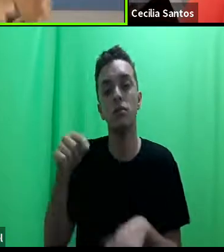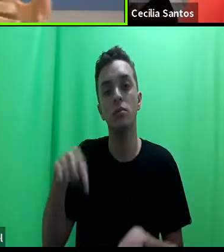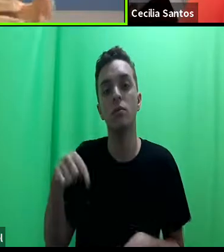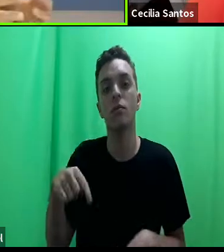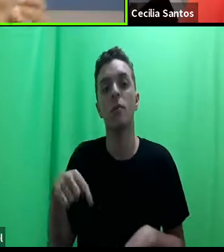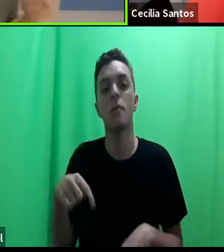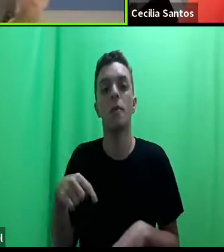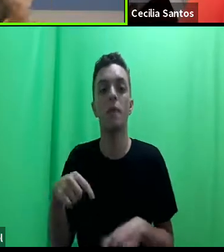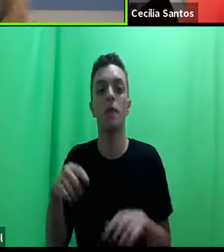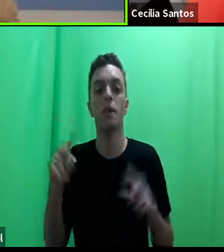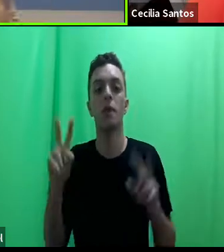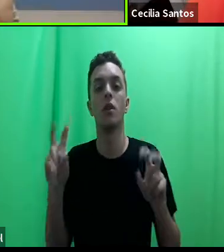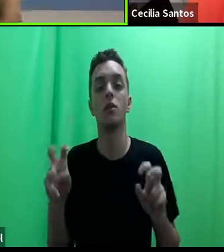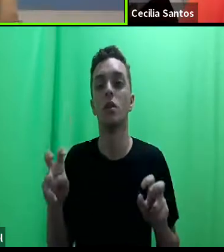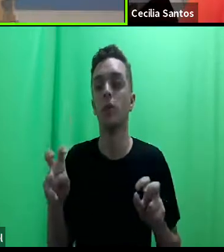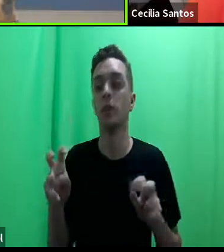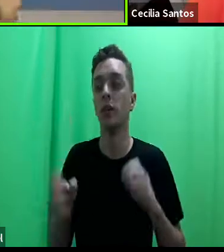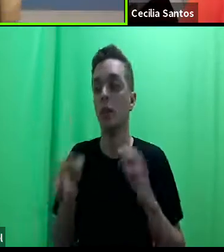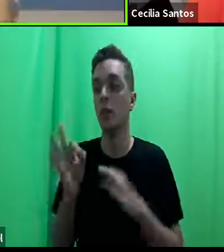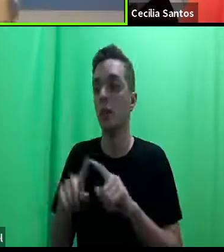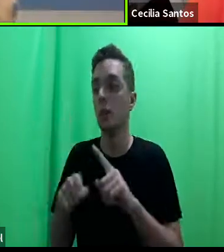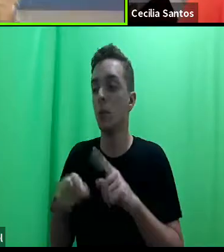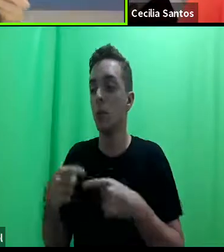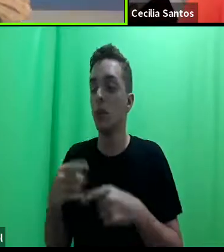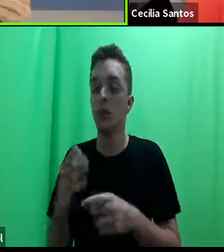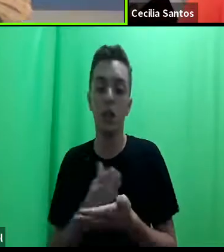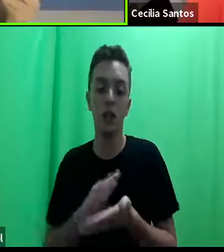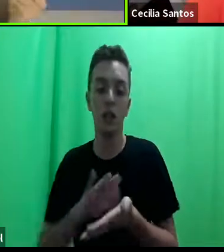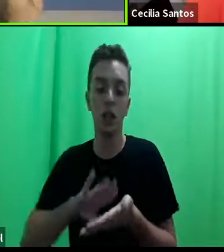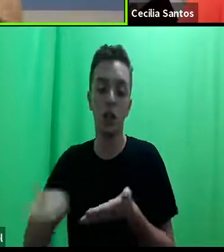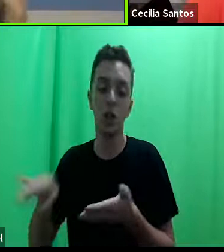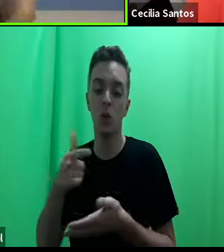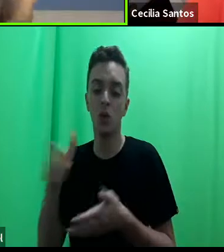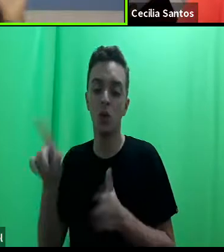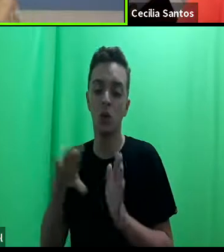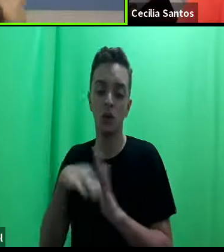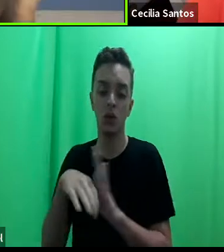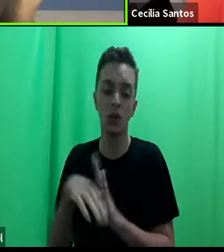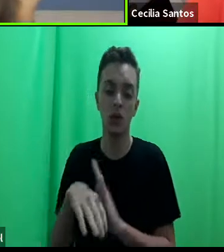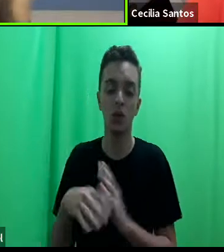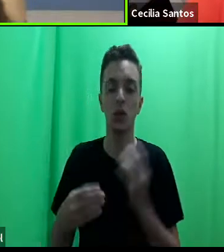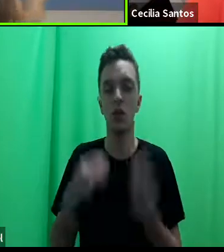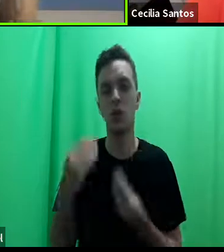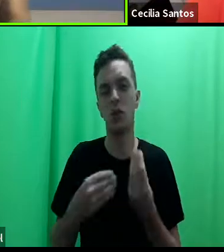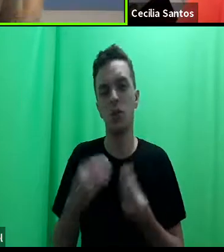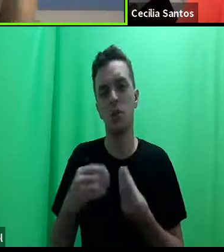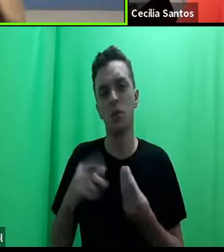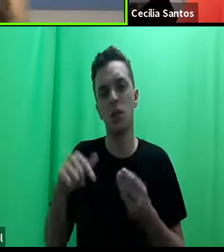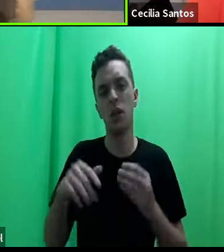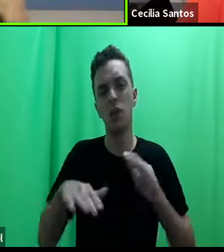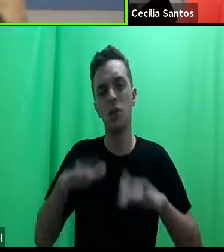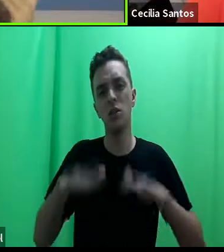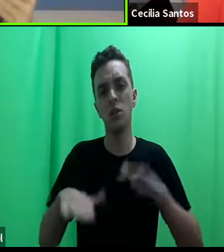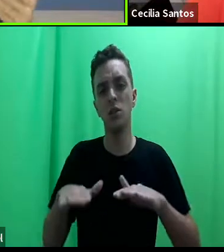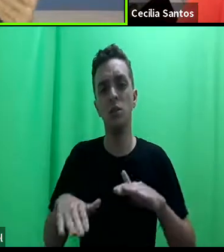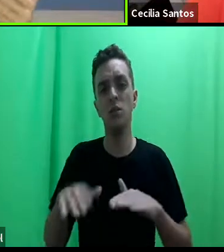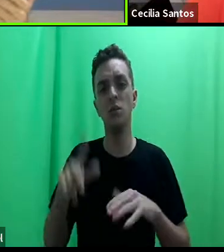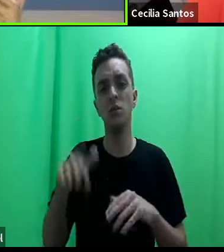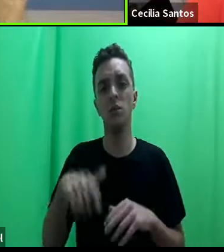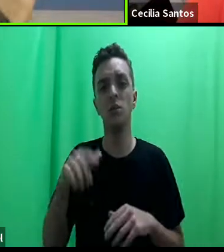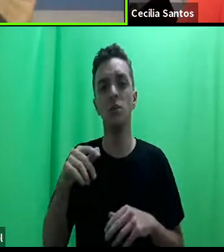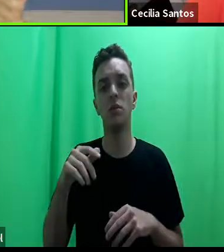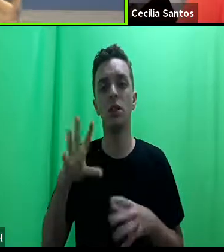jurídica dogmática e depois ele saiu com uma outra percepção? Esse tipo de medida, ele é demandado da gente no ambiente